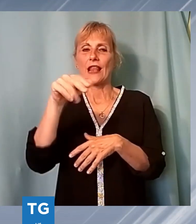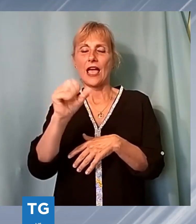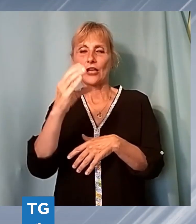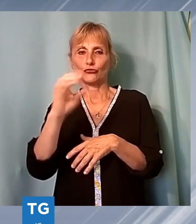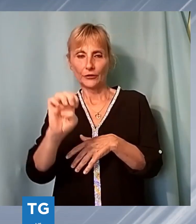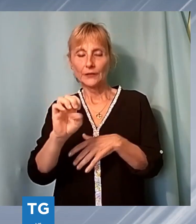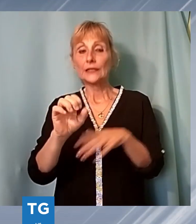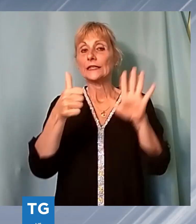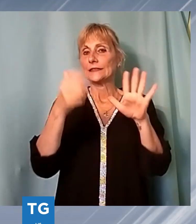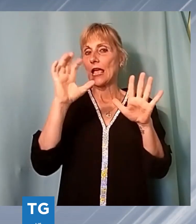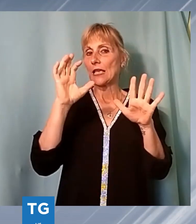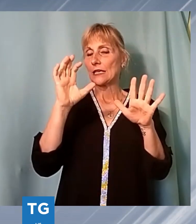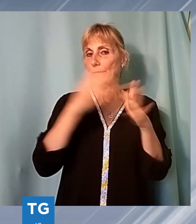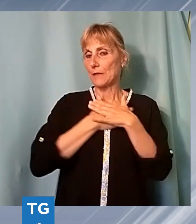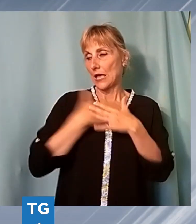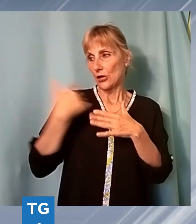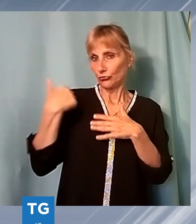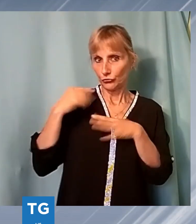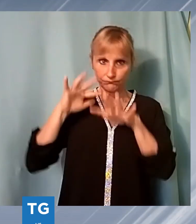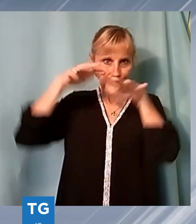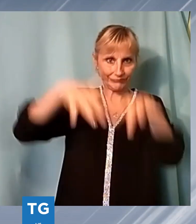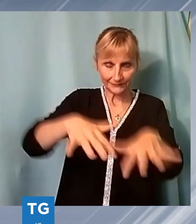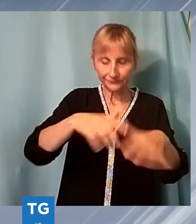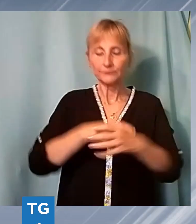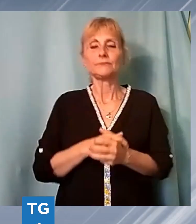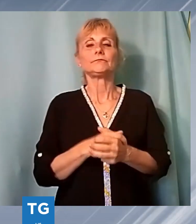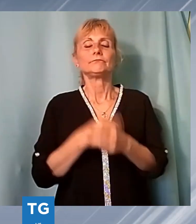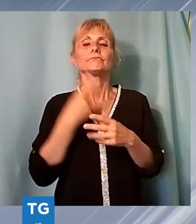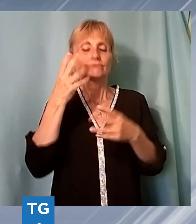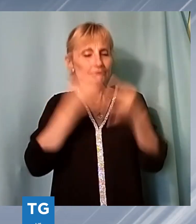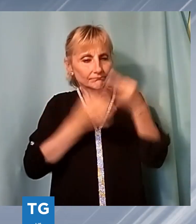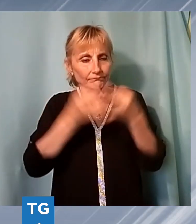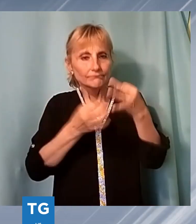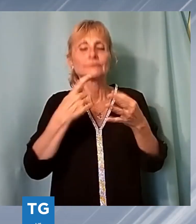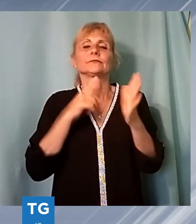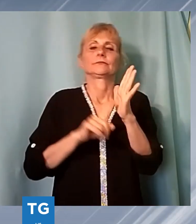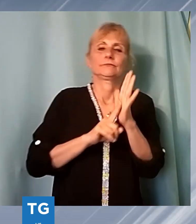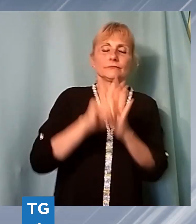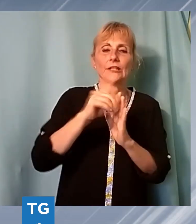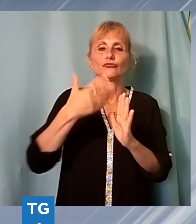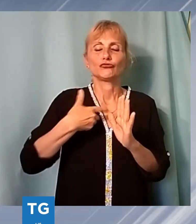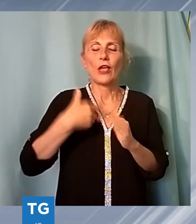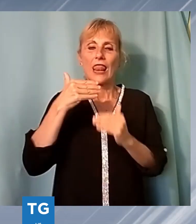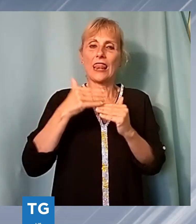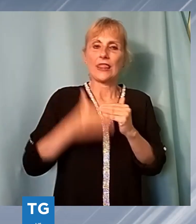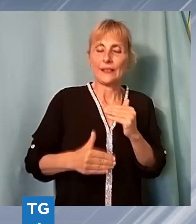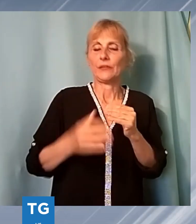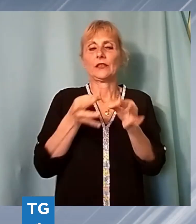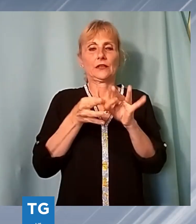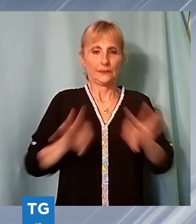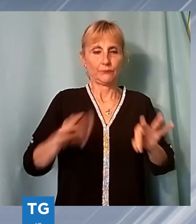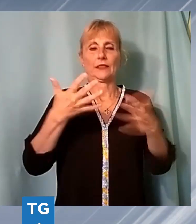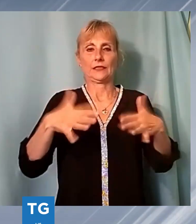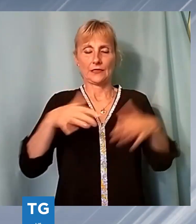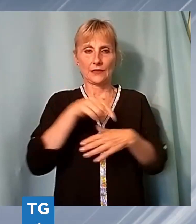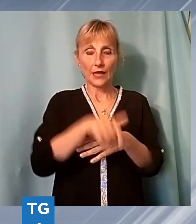confronto delle analisi con gli standard relativi agli scarichi industriali hanno rilevato che i limiti sono stati rispettati, ad eccezione del ferro,